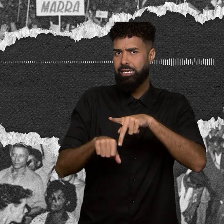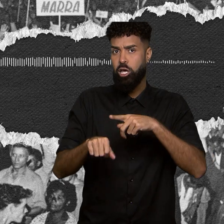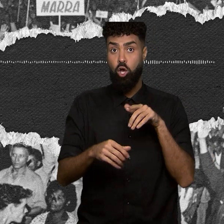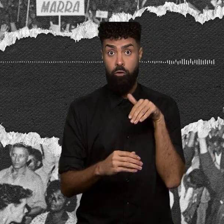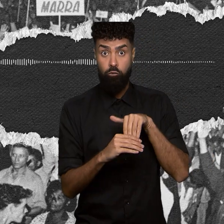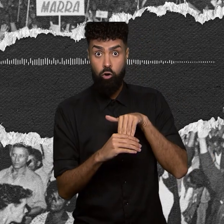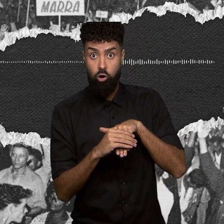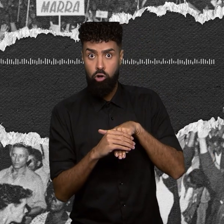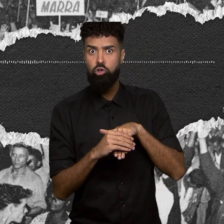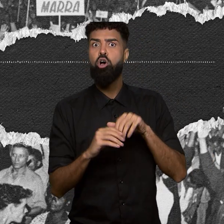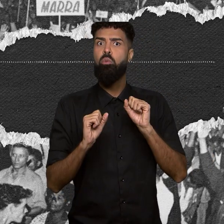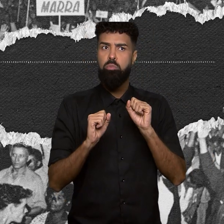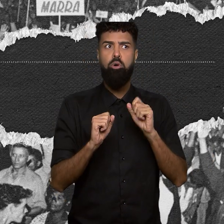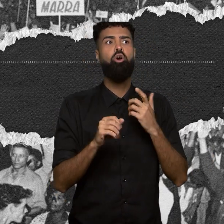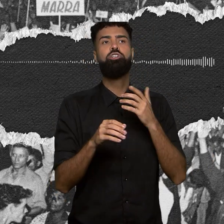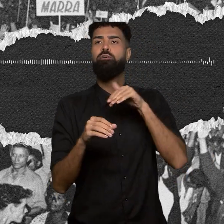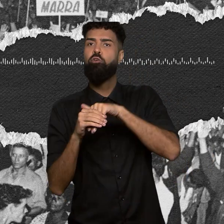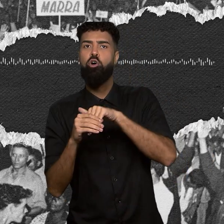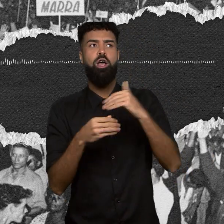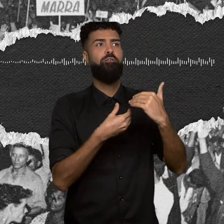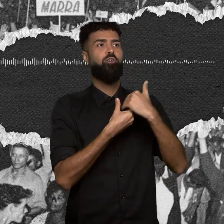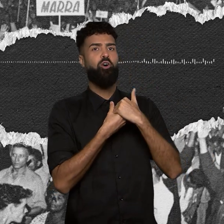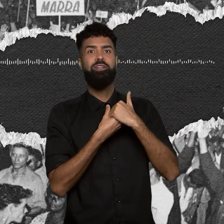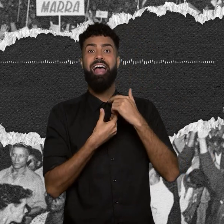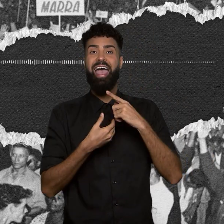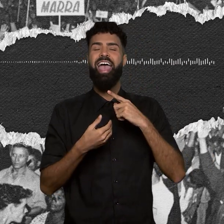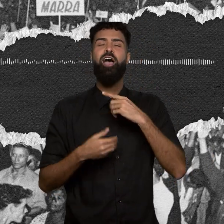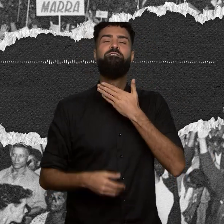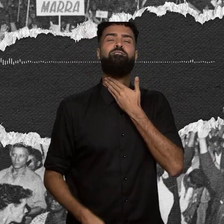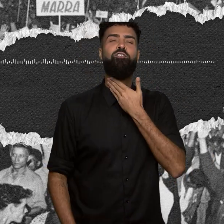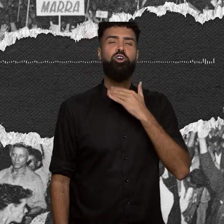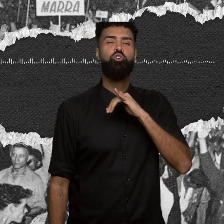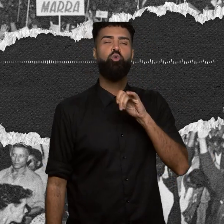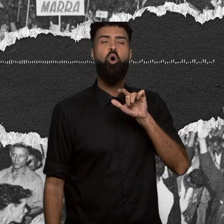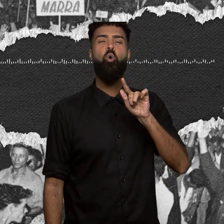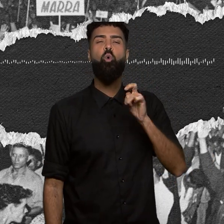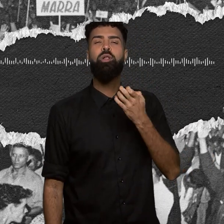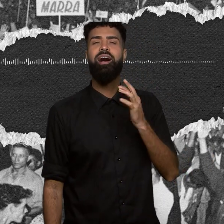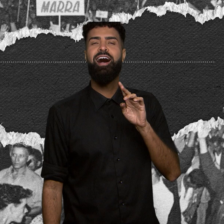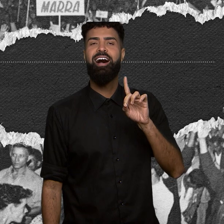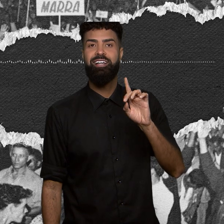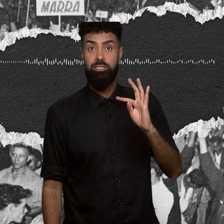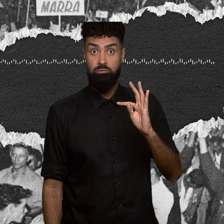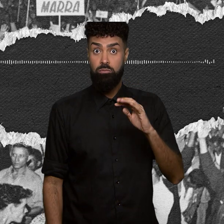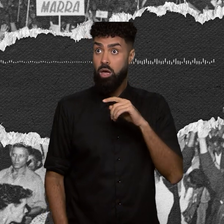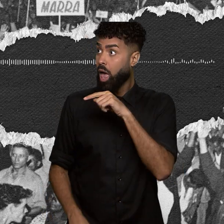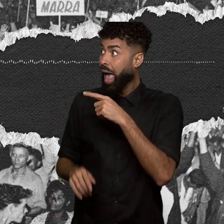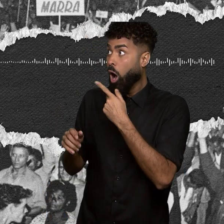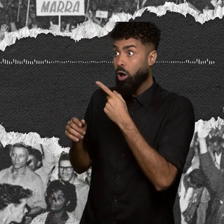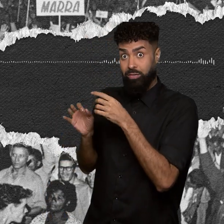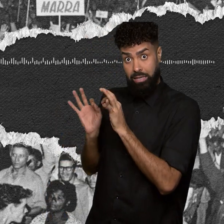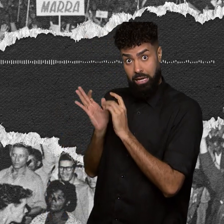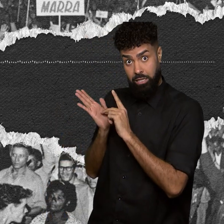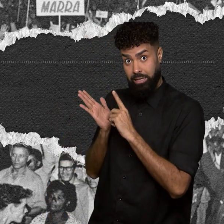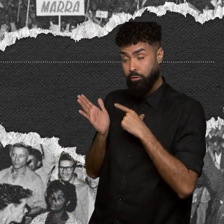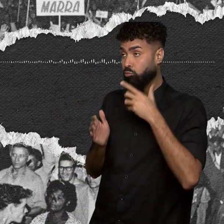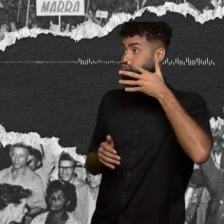e podendo ser votado. Estamos de volta ao discurso do presidente João Goulart no Comício da Central do Brasil,